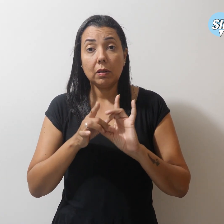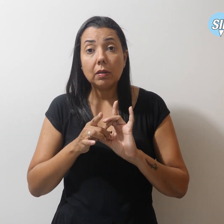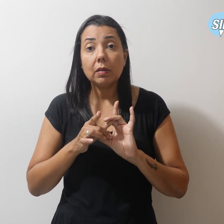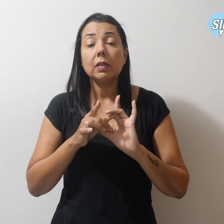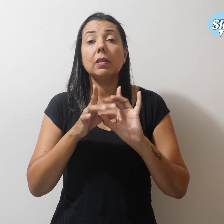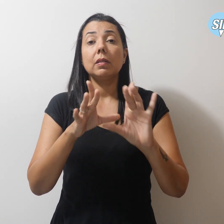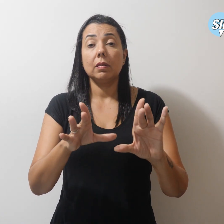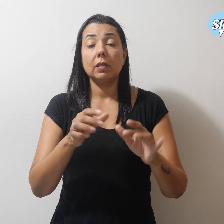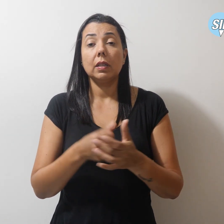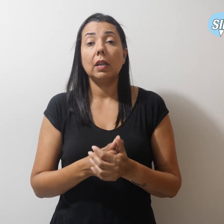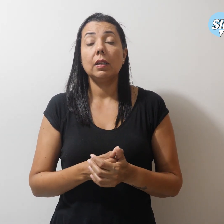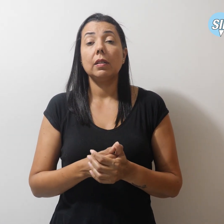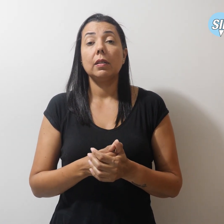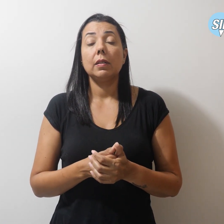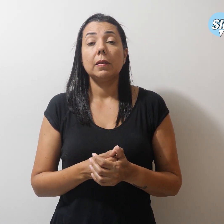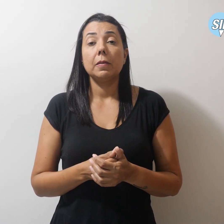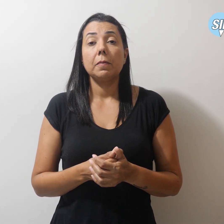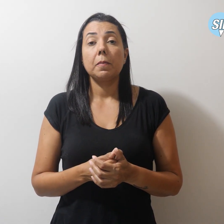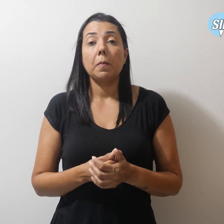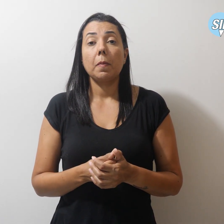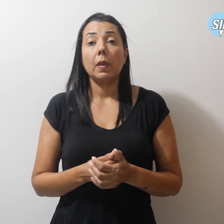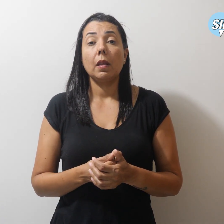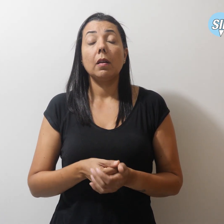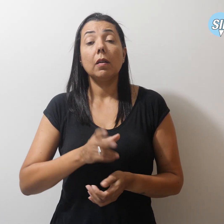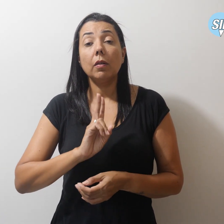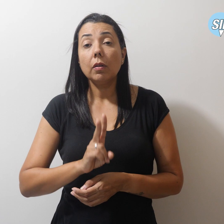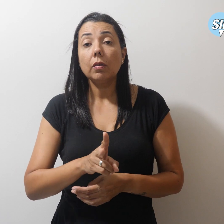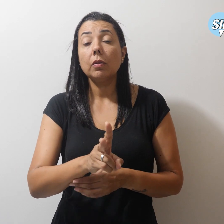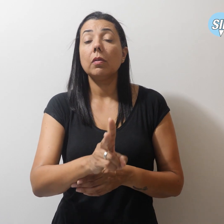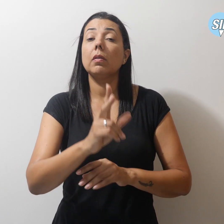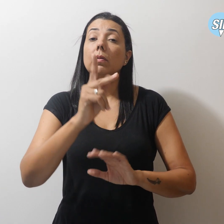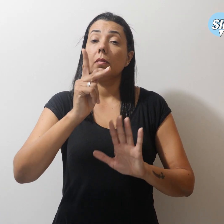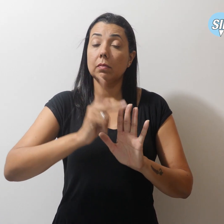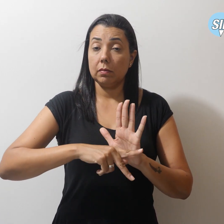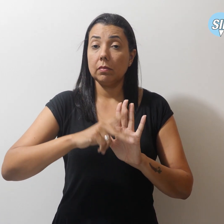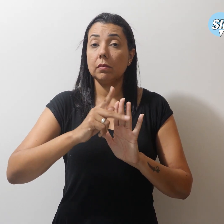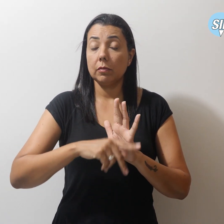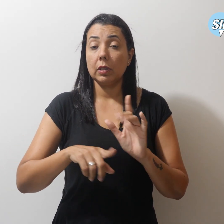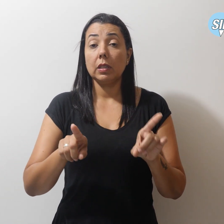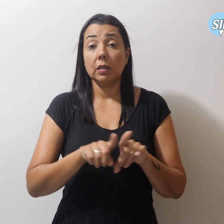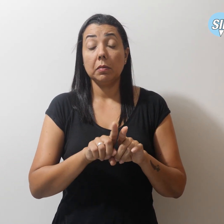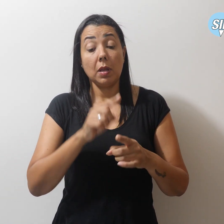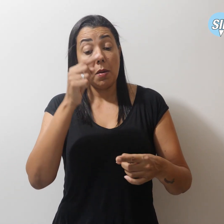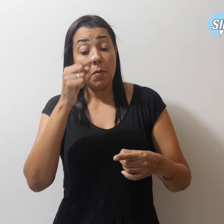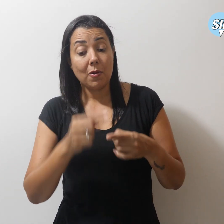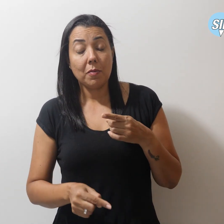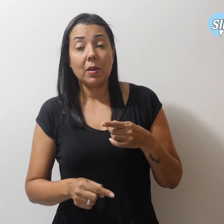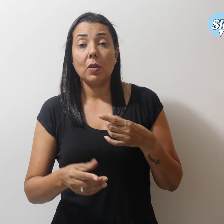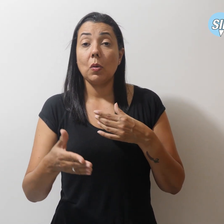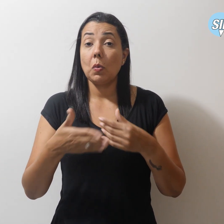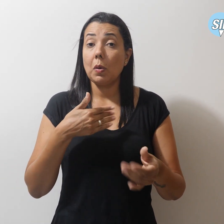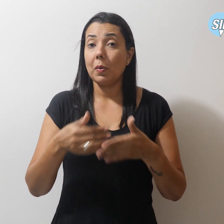democráticas para manter esse projeto e impedir que qualquer brasileiro